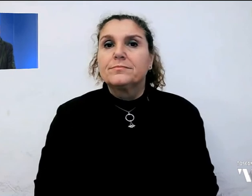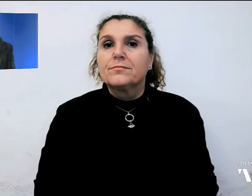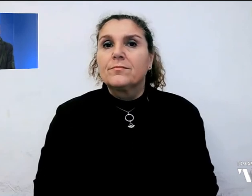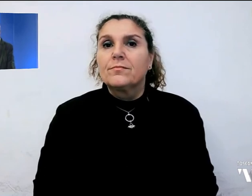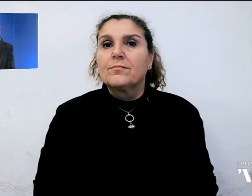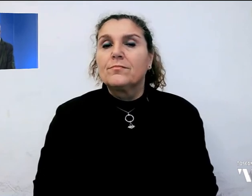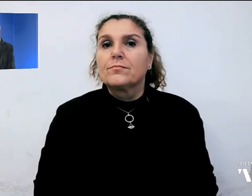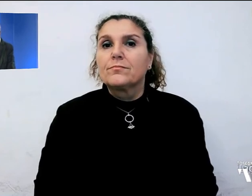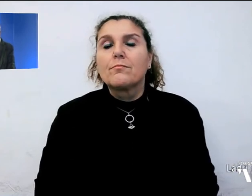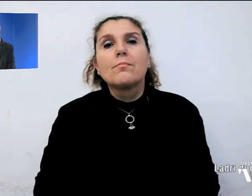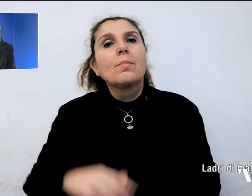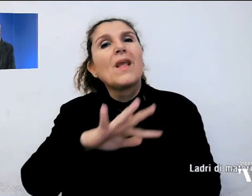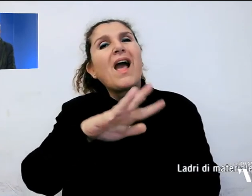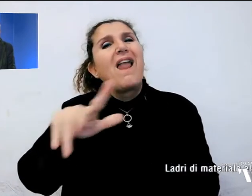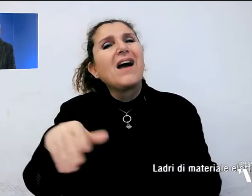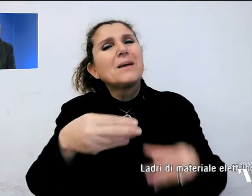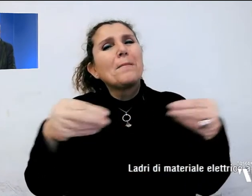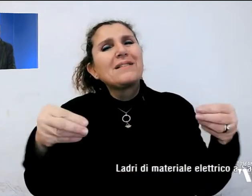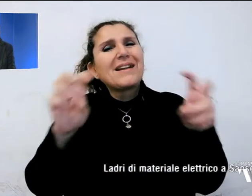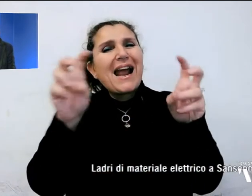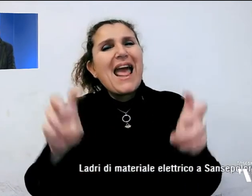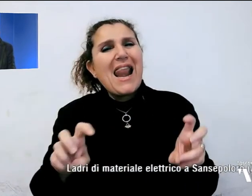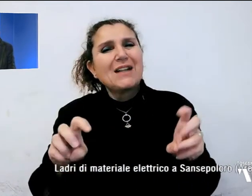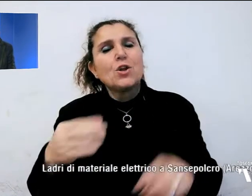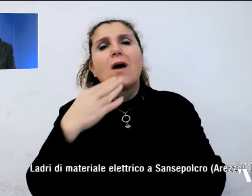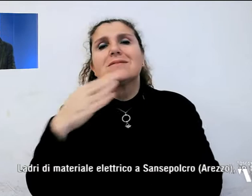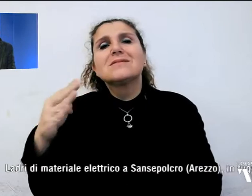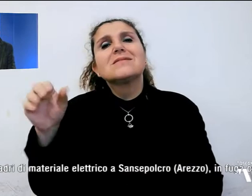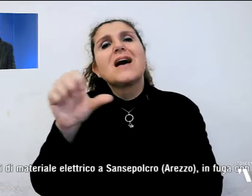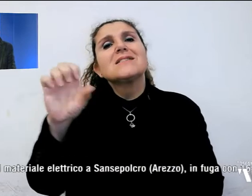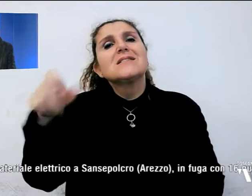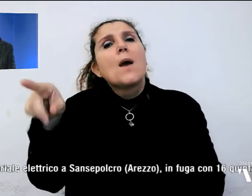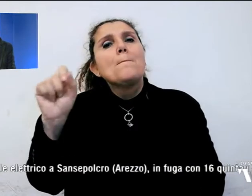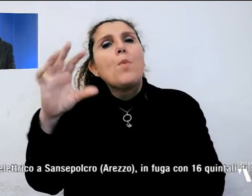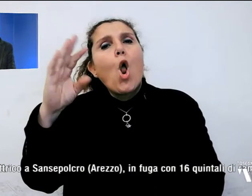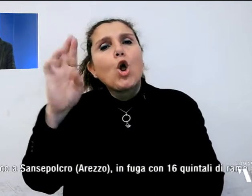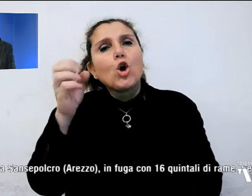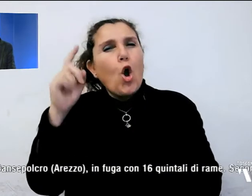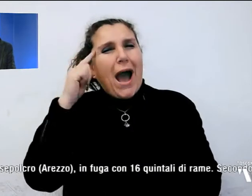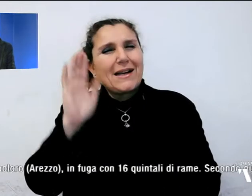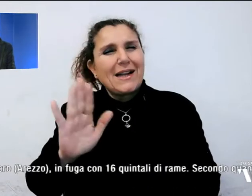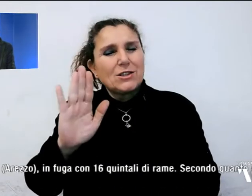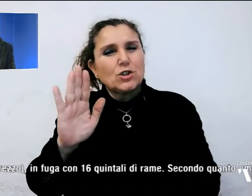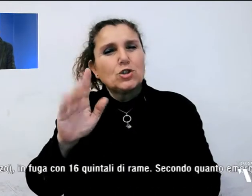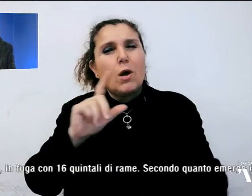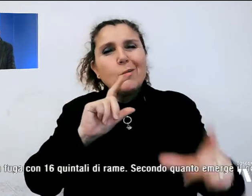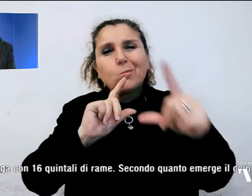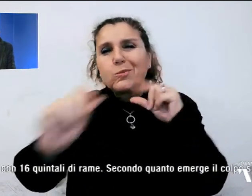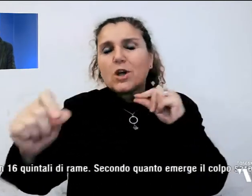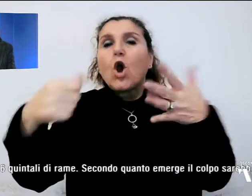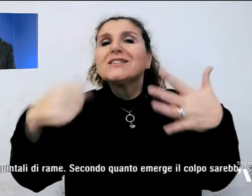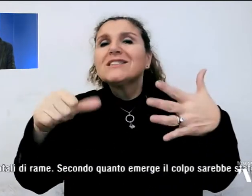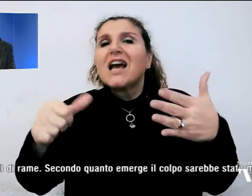Ladri di materiale elettrico a Sansepolcro, in provincia di Arezzo, in fuga con 16 quintali di rame.